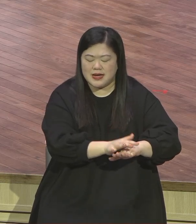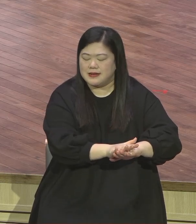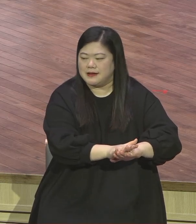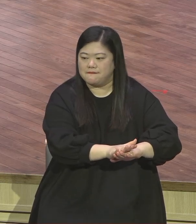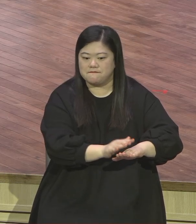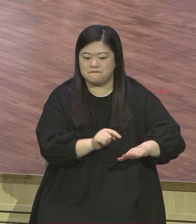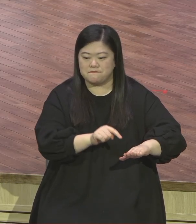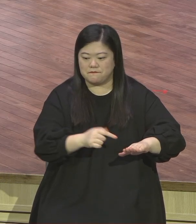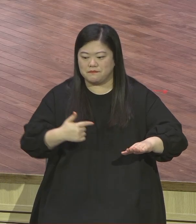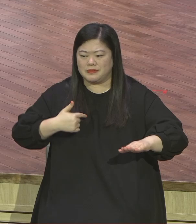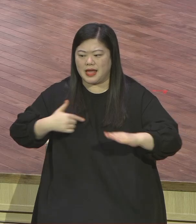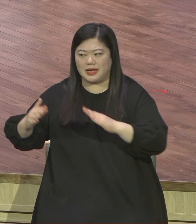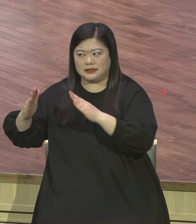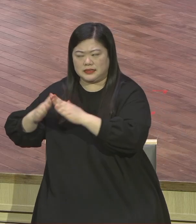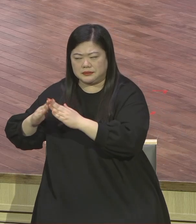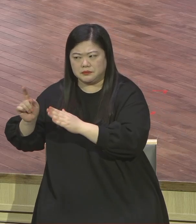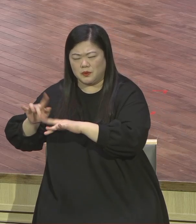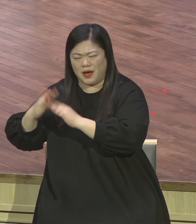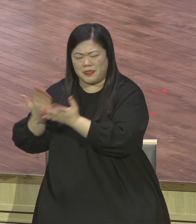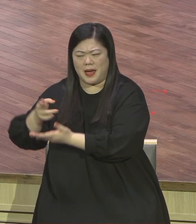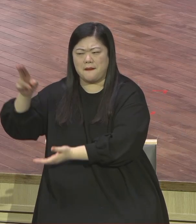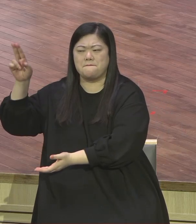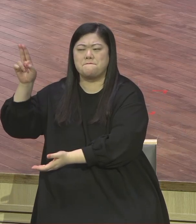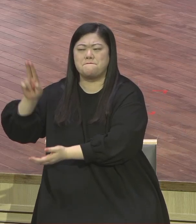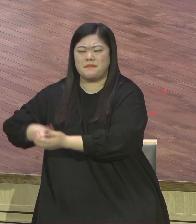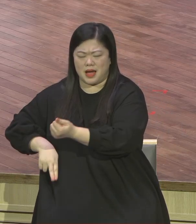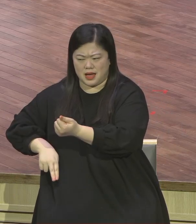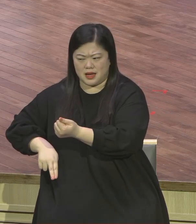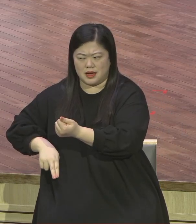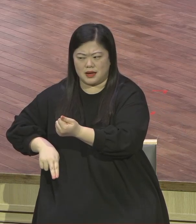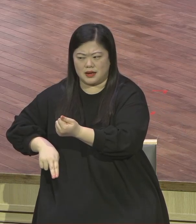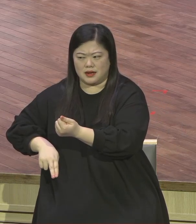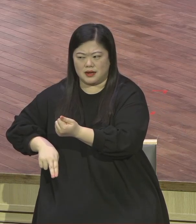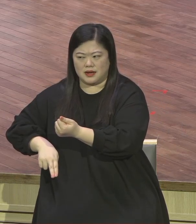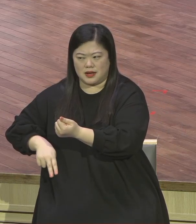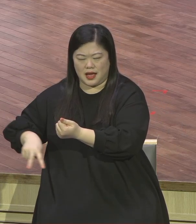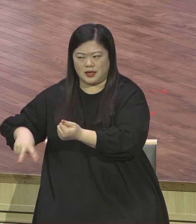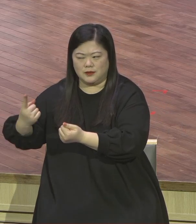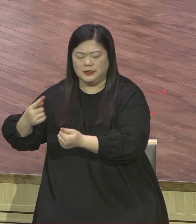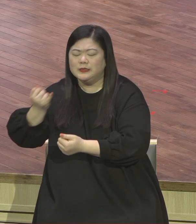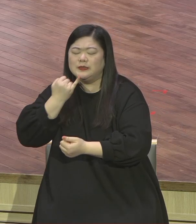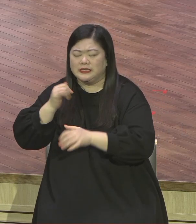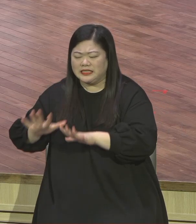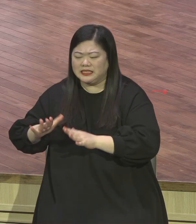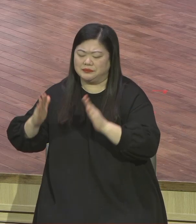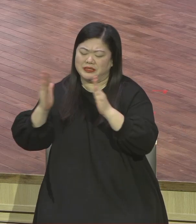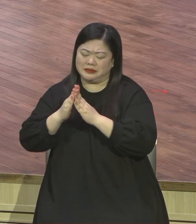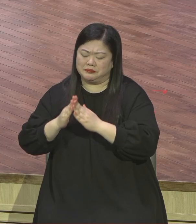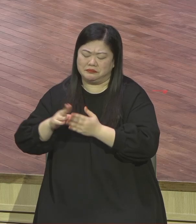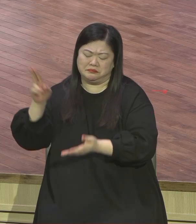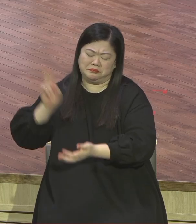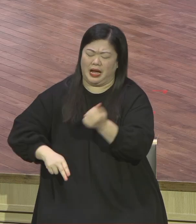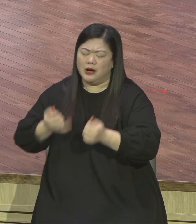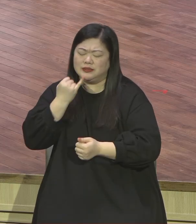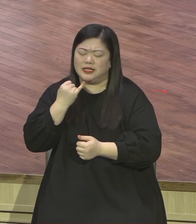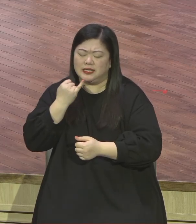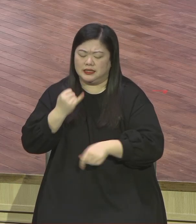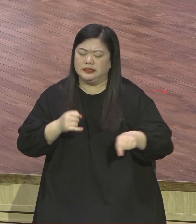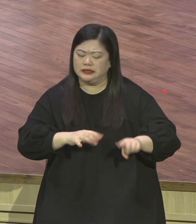정도로 큰 것인 줄 알고 아무런 주저함이 없이 주저함이 없이 다 자기